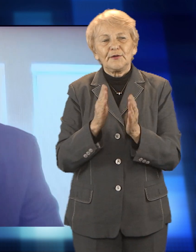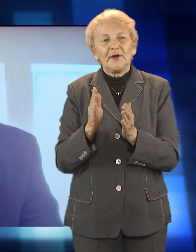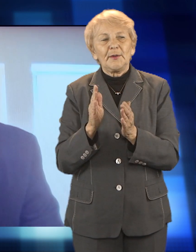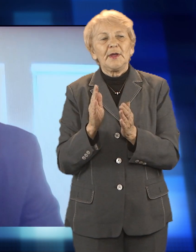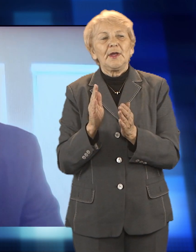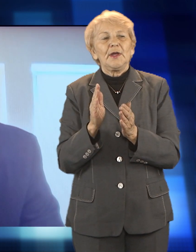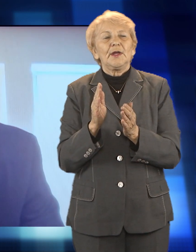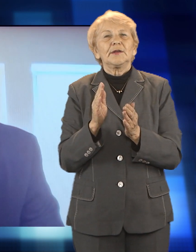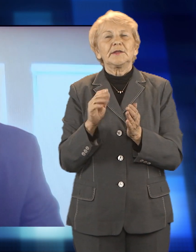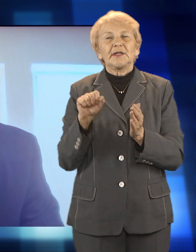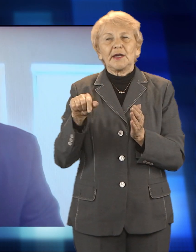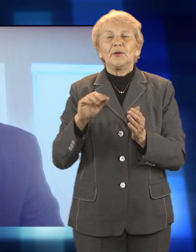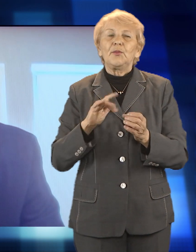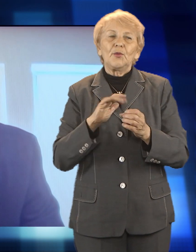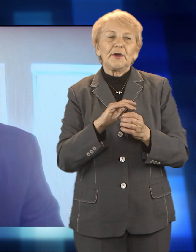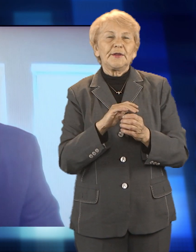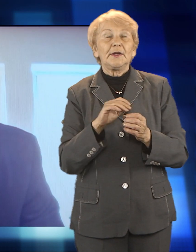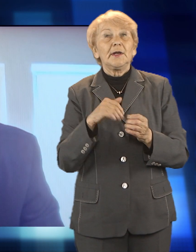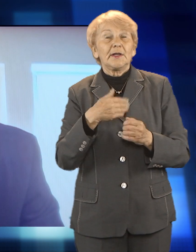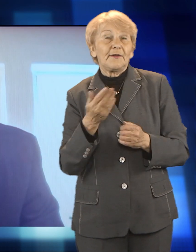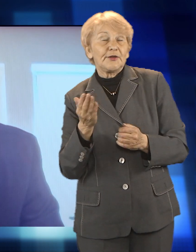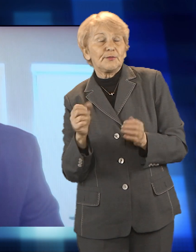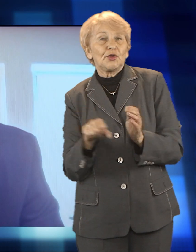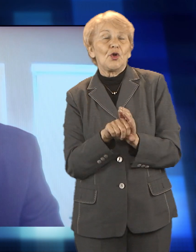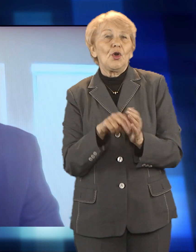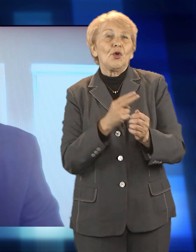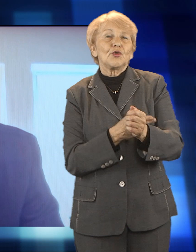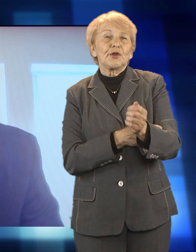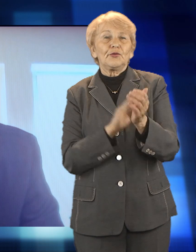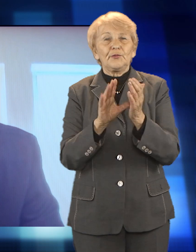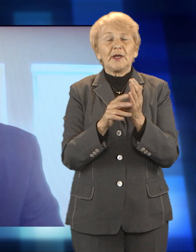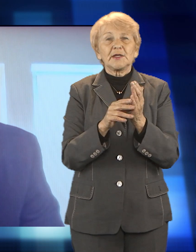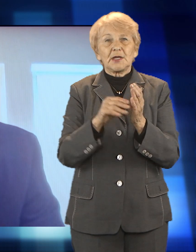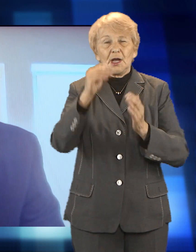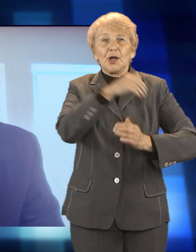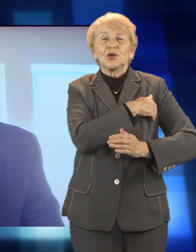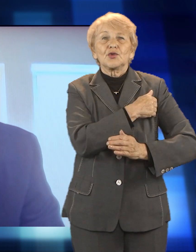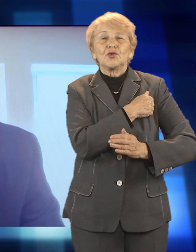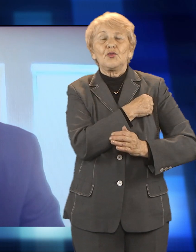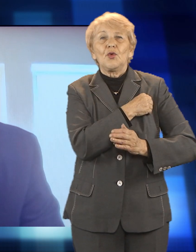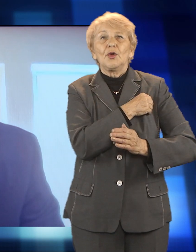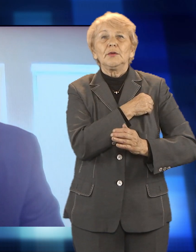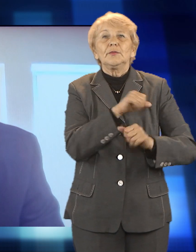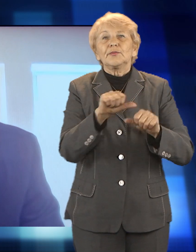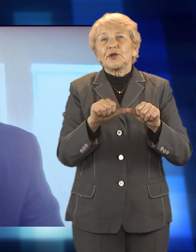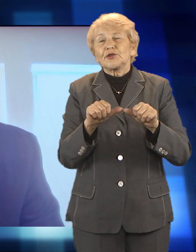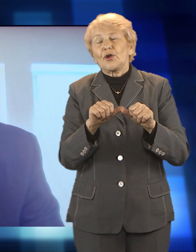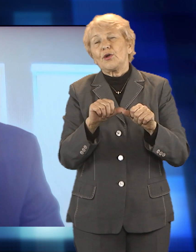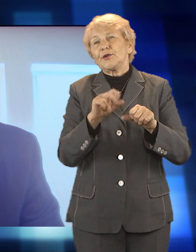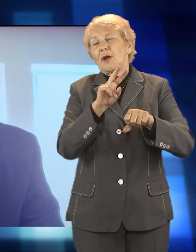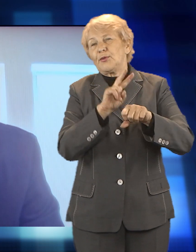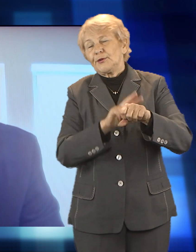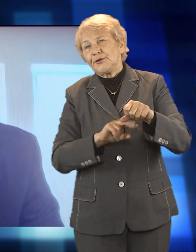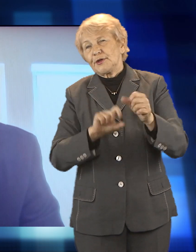płyn. Dystrybuowaliśmy go m.in. do Urzędu Miasta, do szkół, do przedszkoli, chociaż i do takich instytucji jak